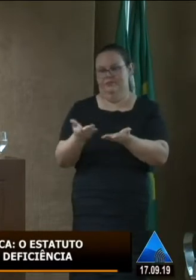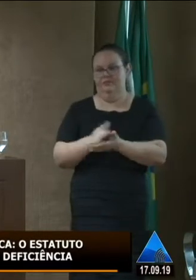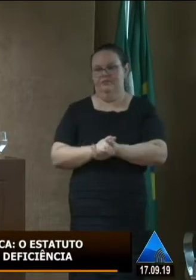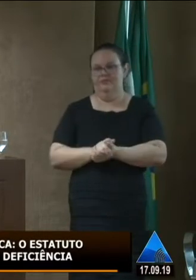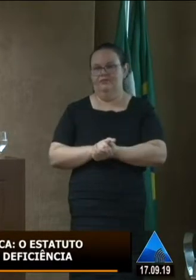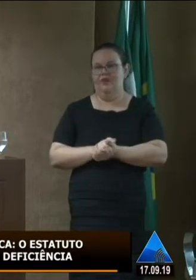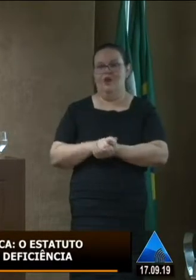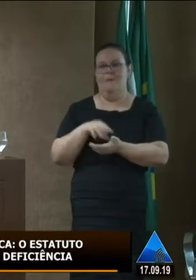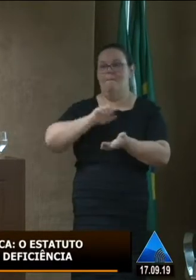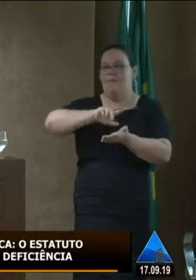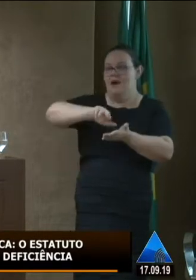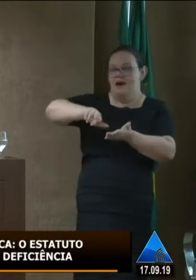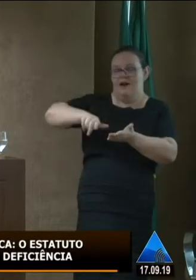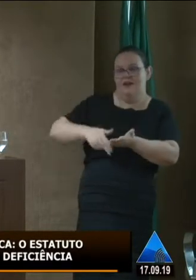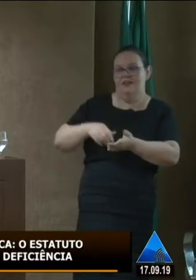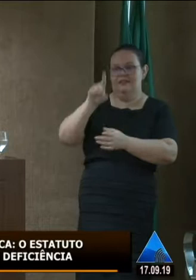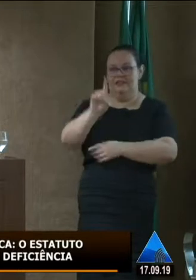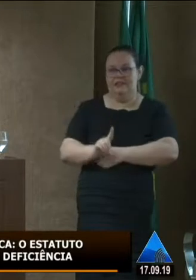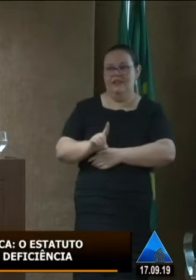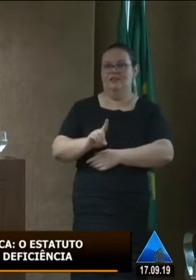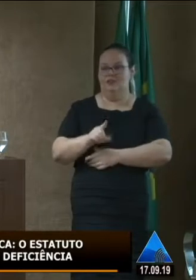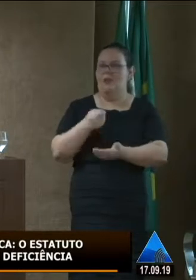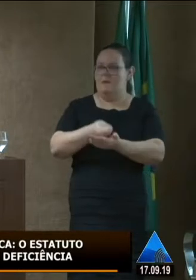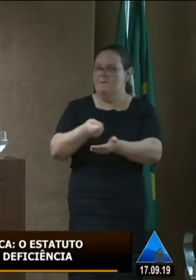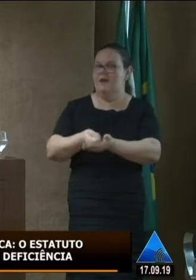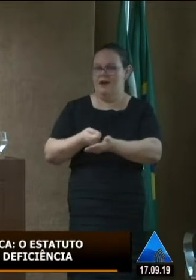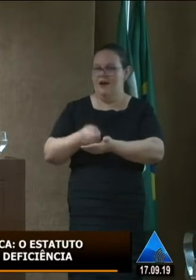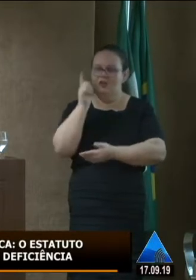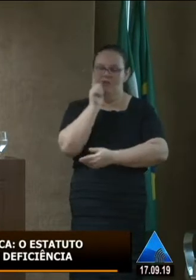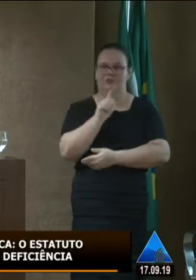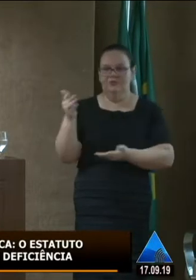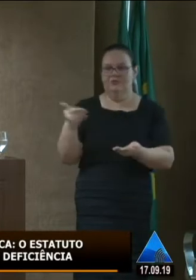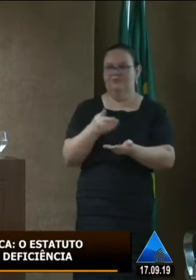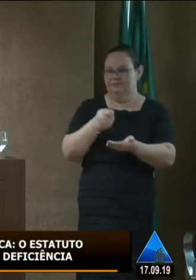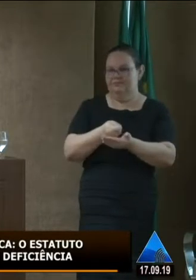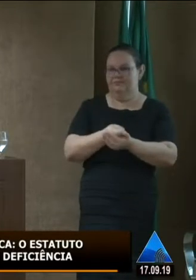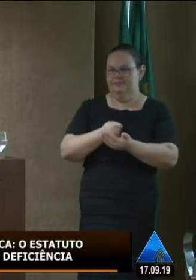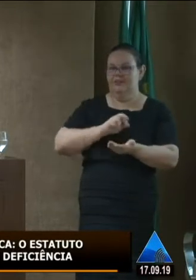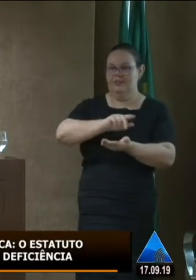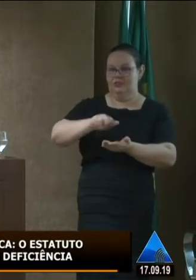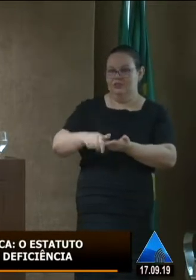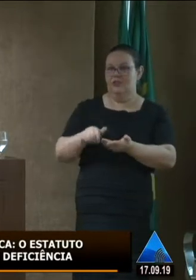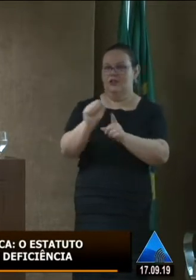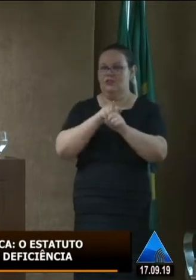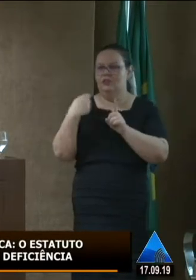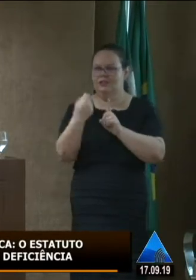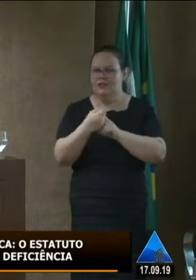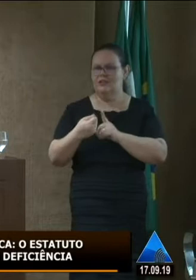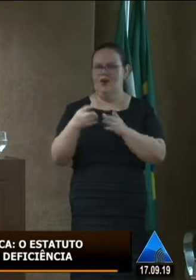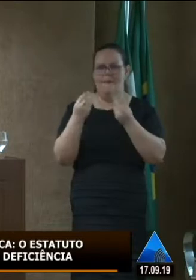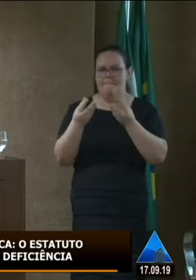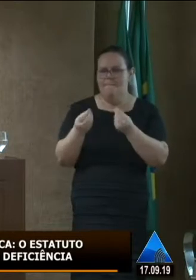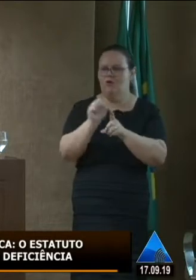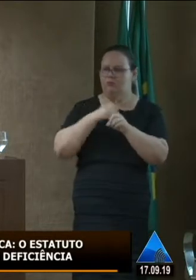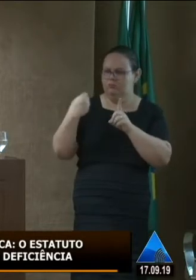direitos sendo cumpridos, há muito esforço na garantia do direito das pessoas com deficiência, há muita associação trabalhando muito sério, há uma sociedade